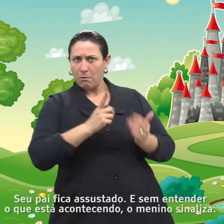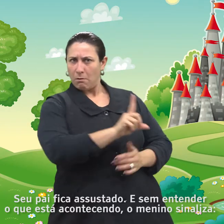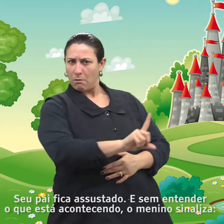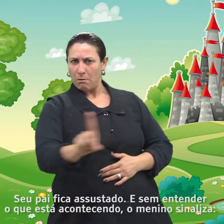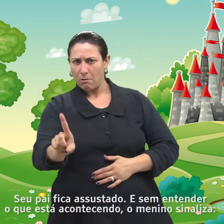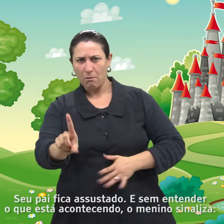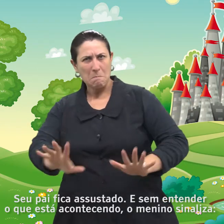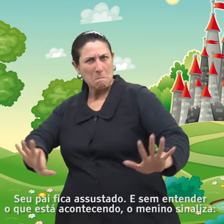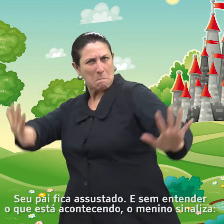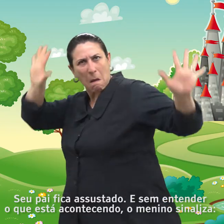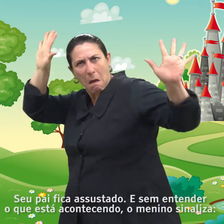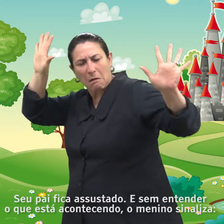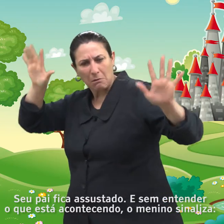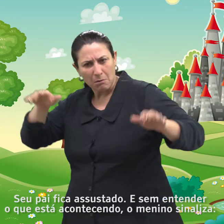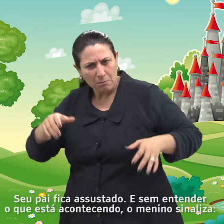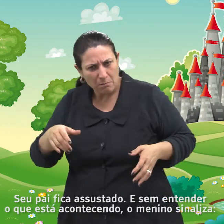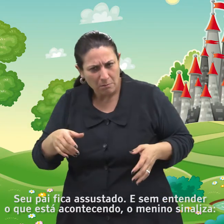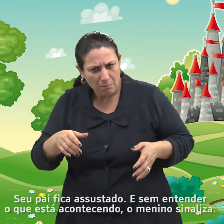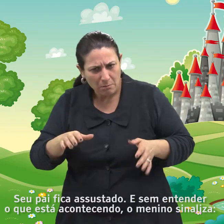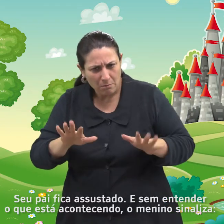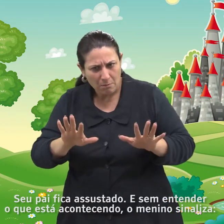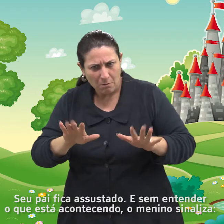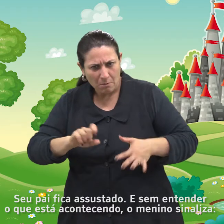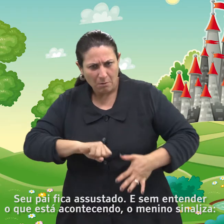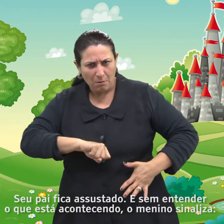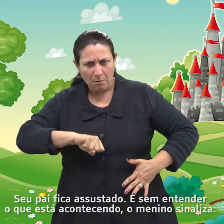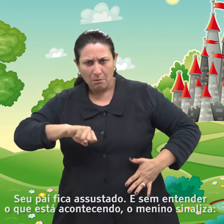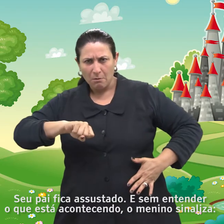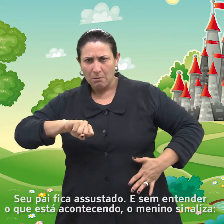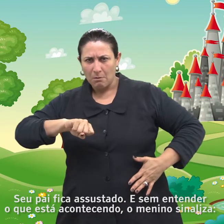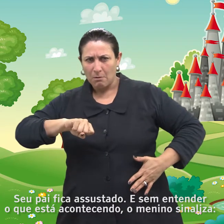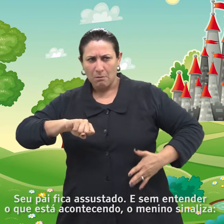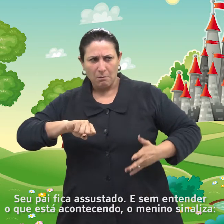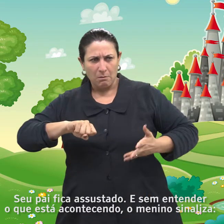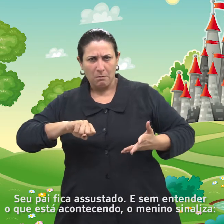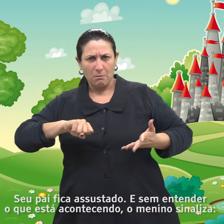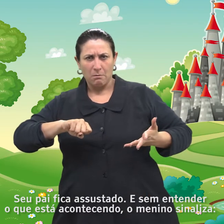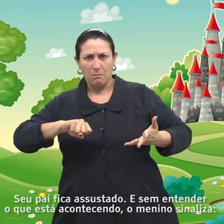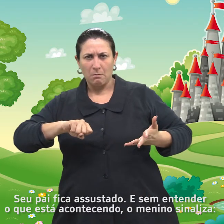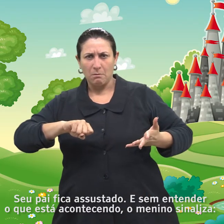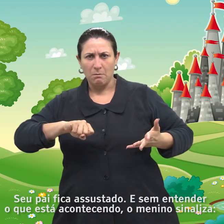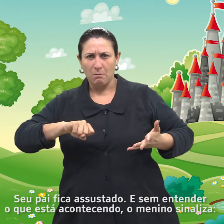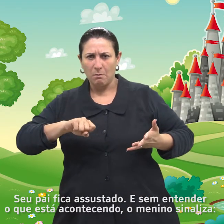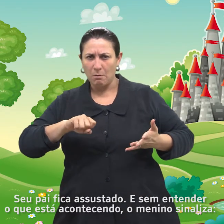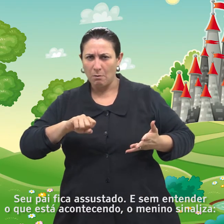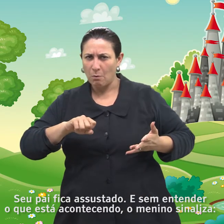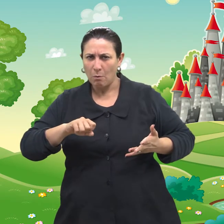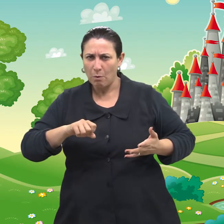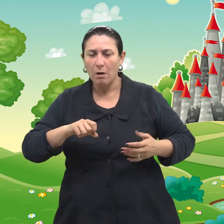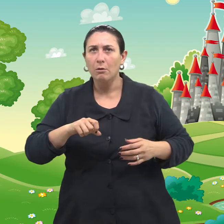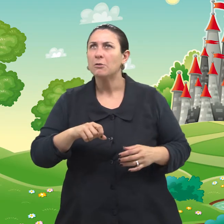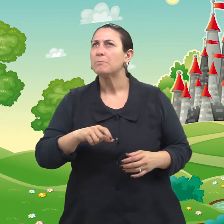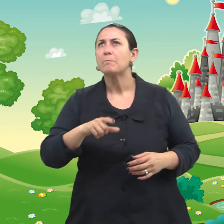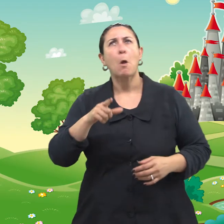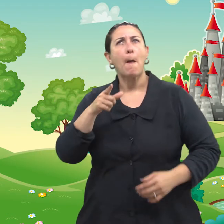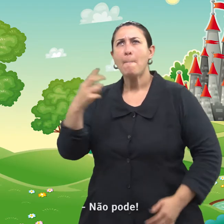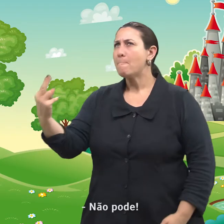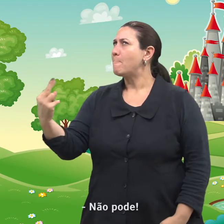Seu pai fica assustado e, sem entender o que está acontecendo, o menino sinaliza. Não